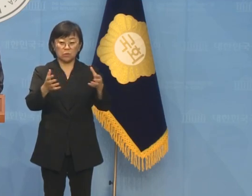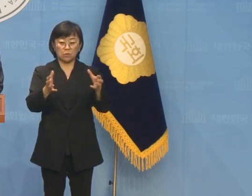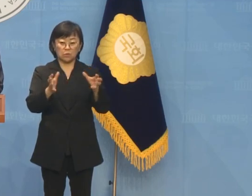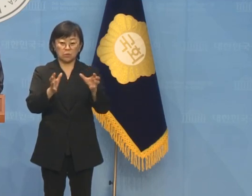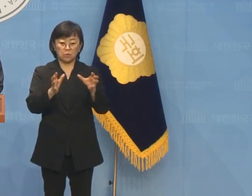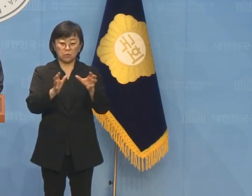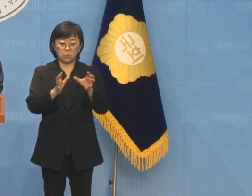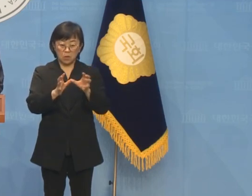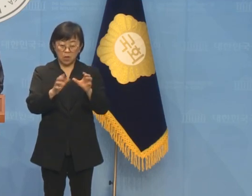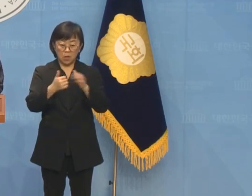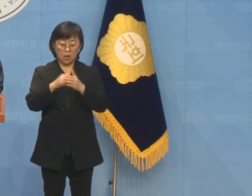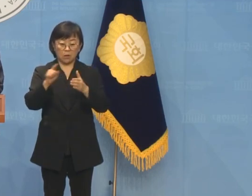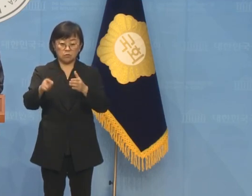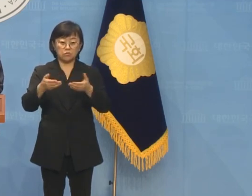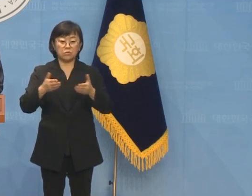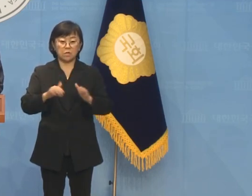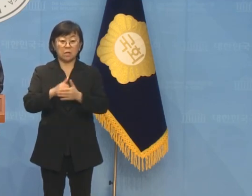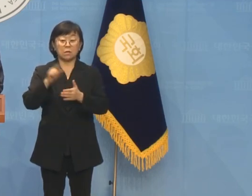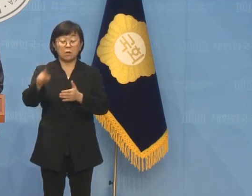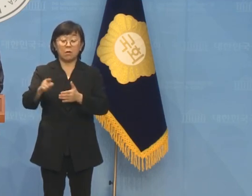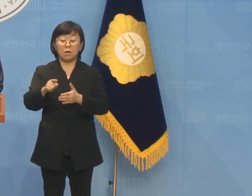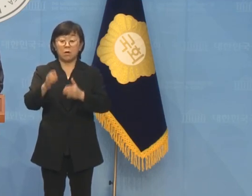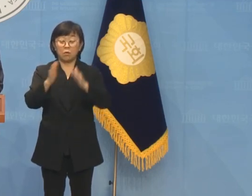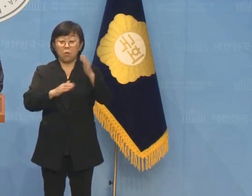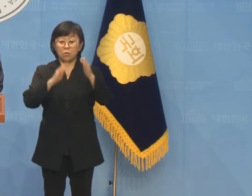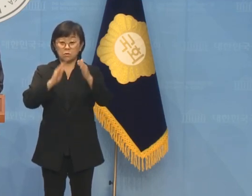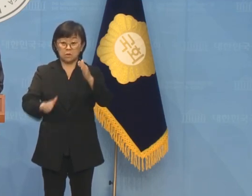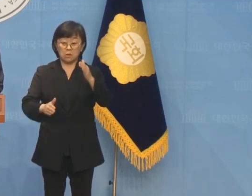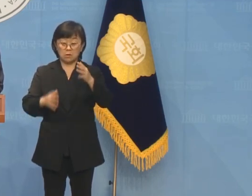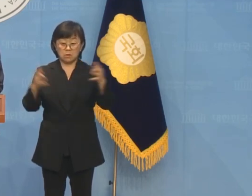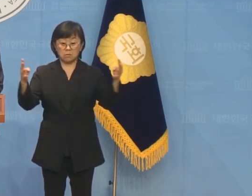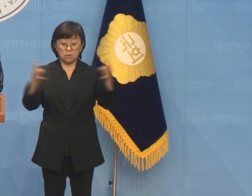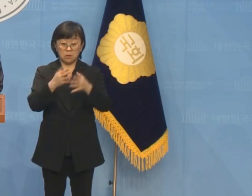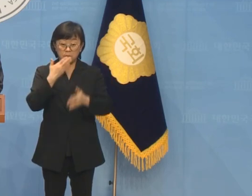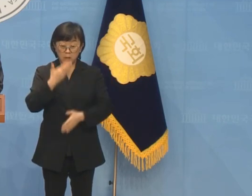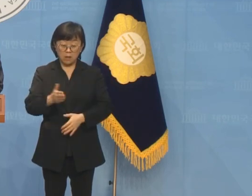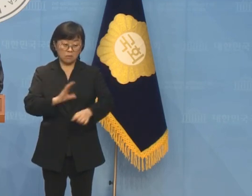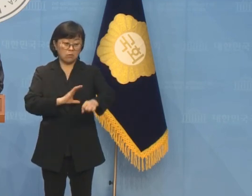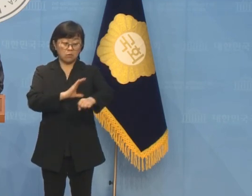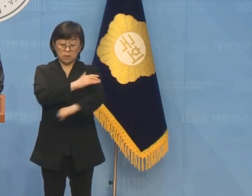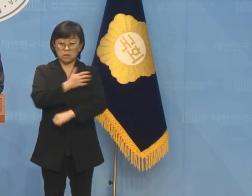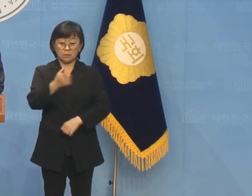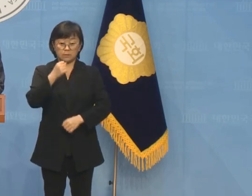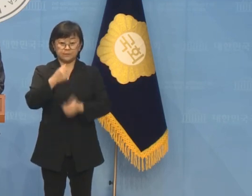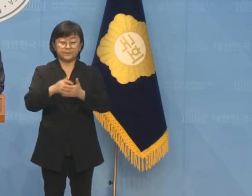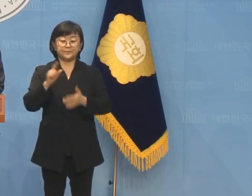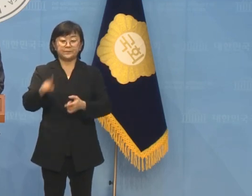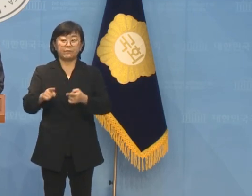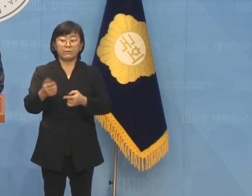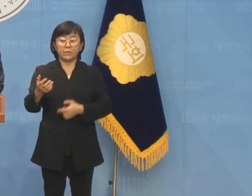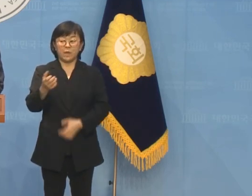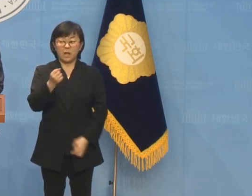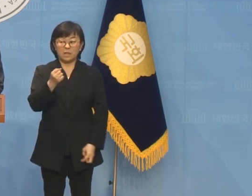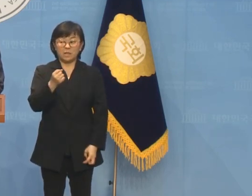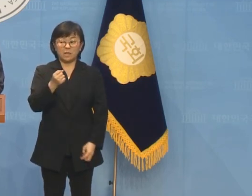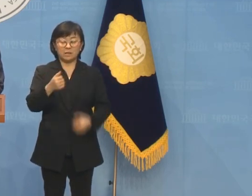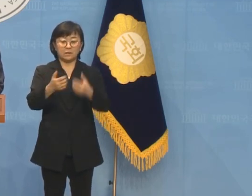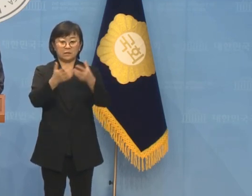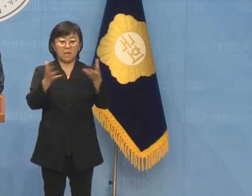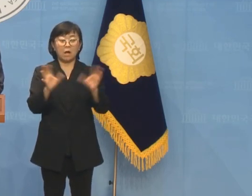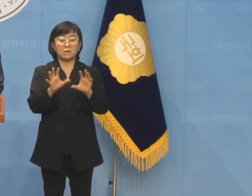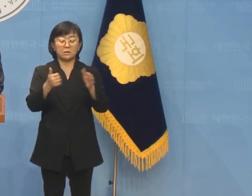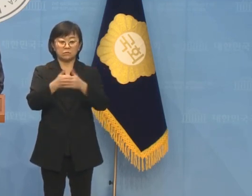사유라도 된다는 말입니까? 이들이 완장을 차고 호가호위를 하고 당을